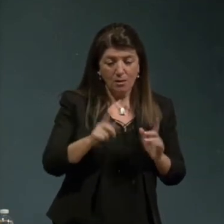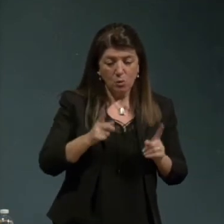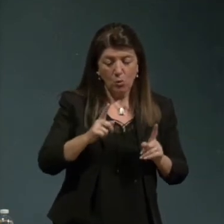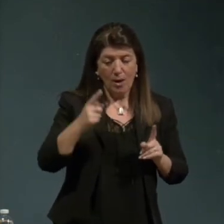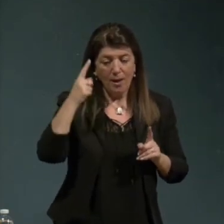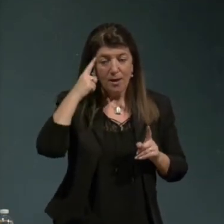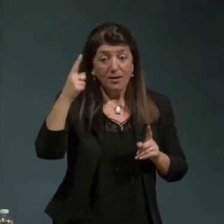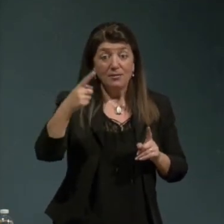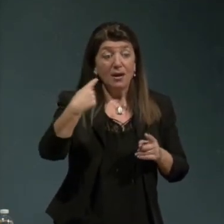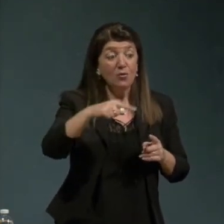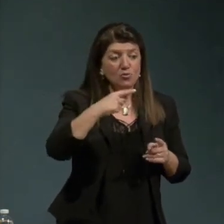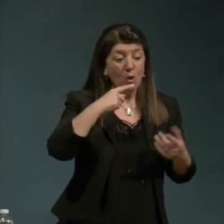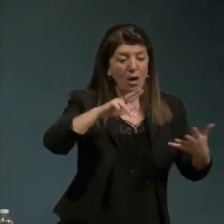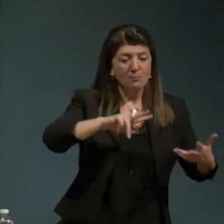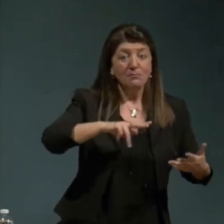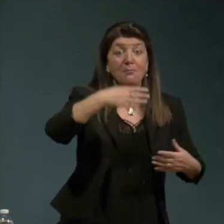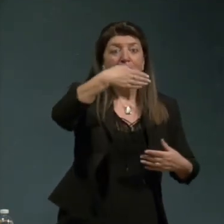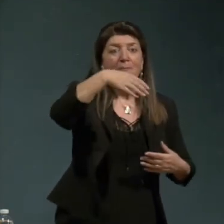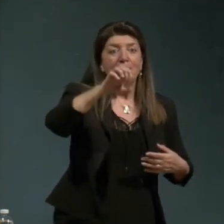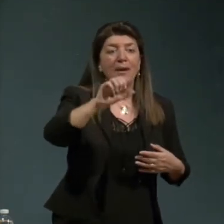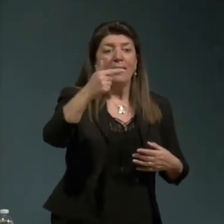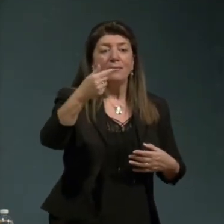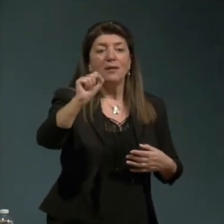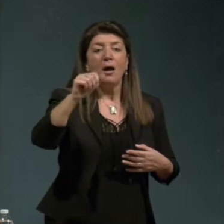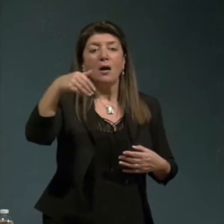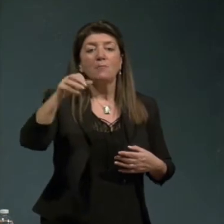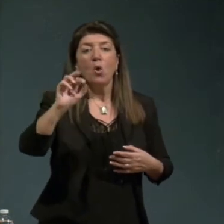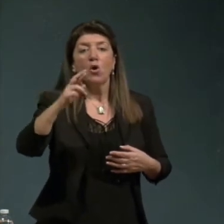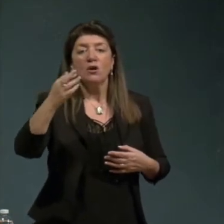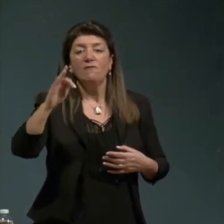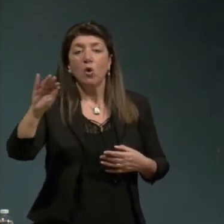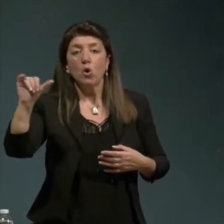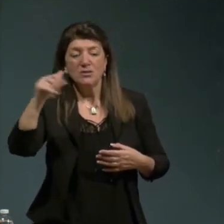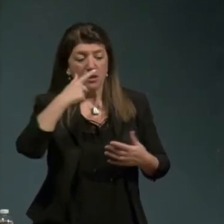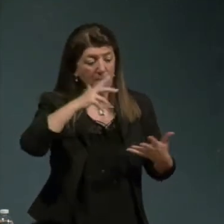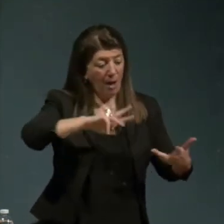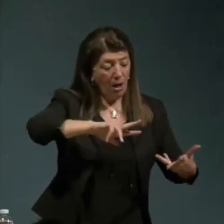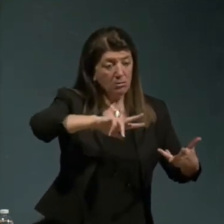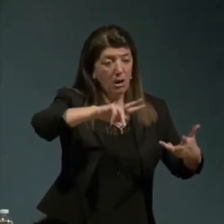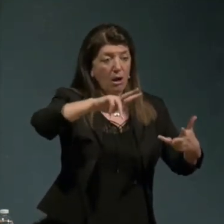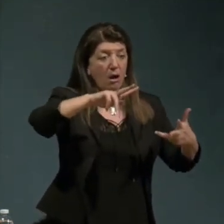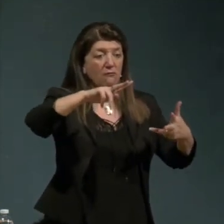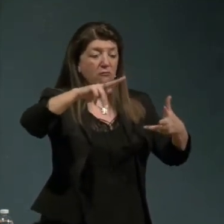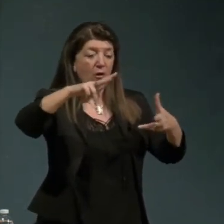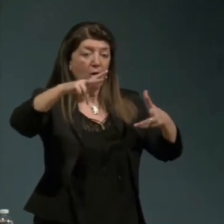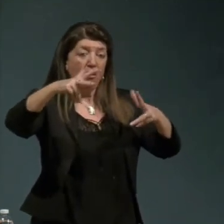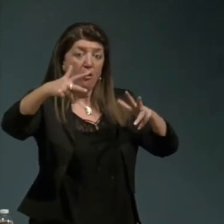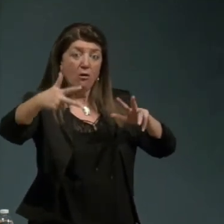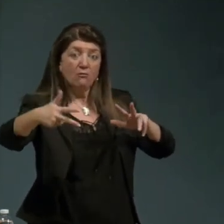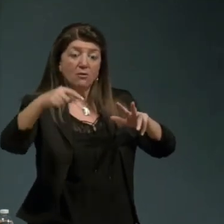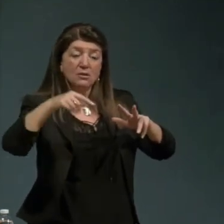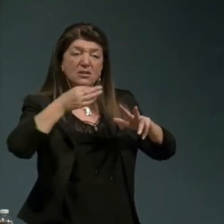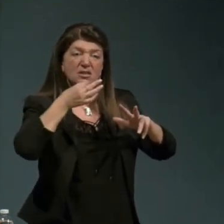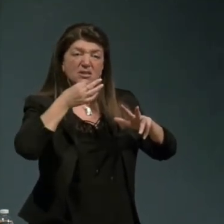metamorfosi perché metamorfosi significa una trasformazione che